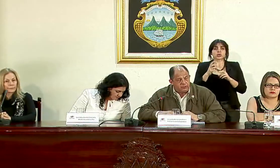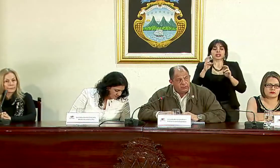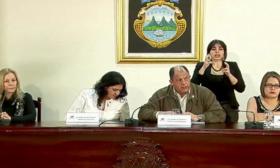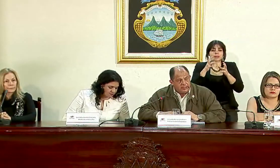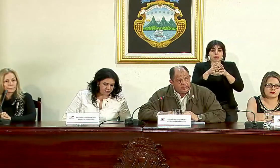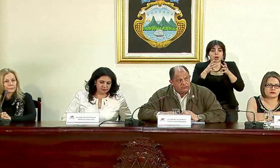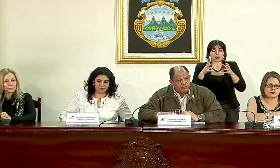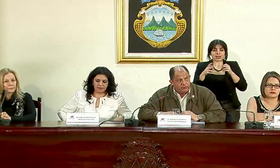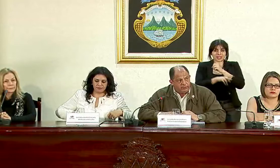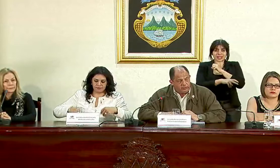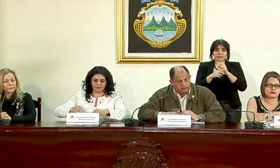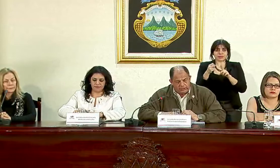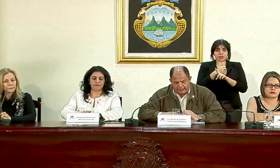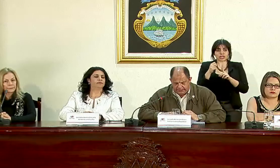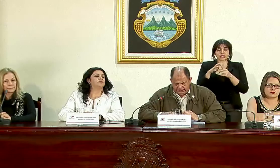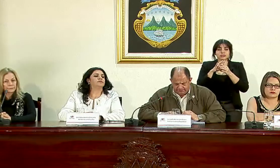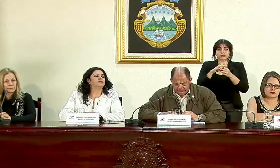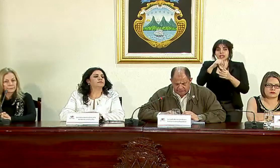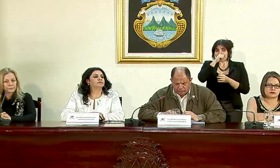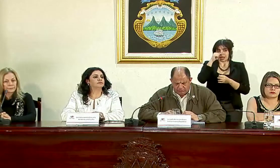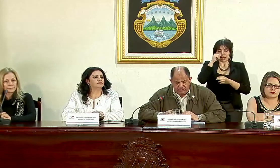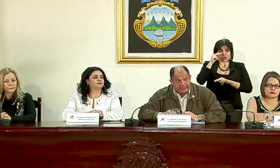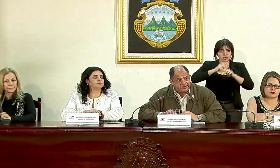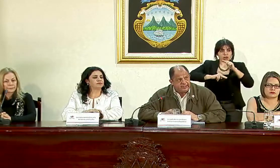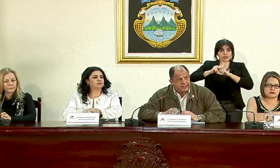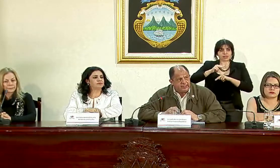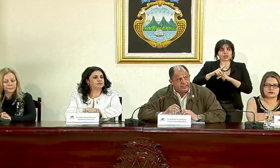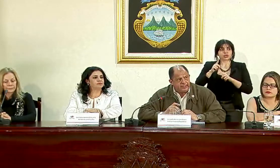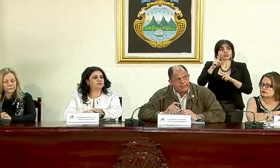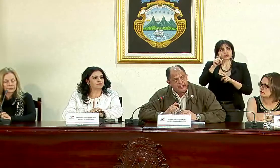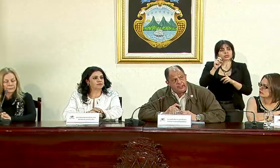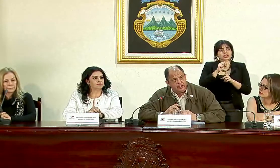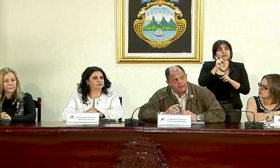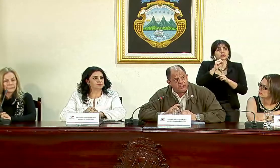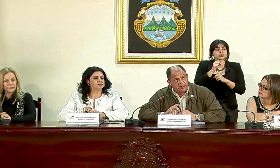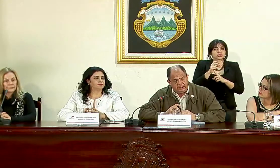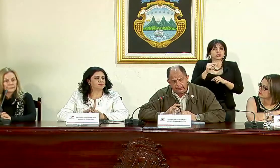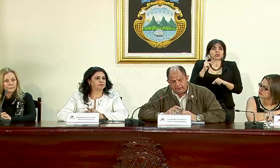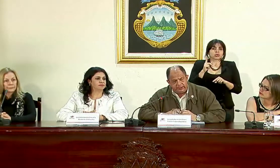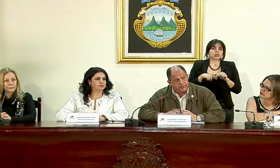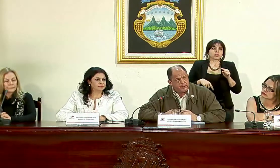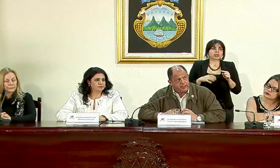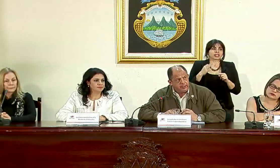narcotráfico es un fenómeno que no puede ser ni